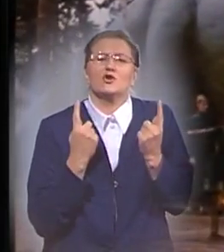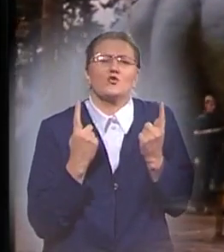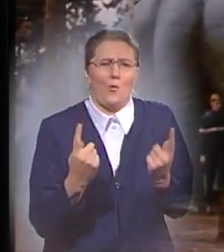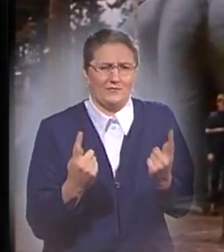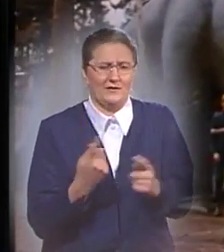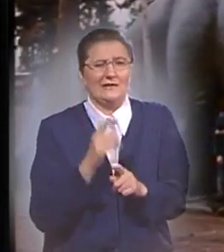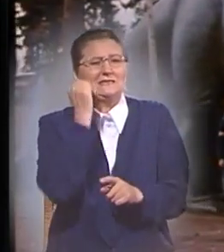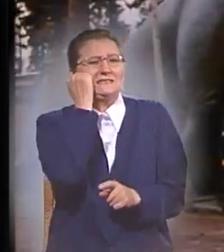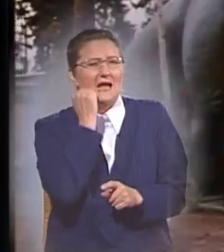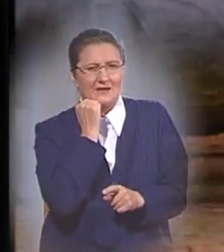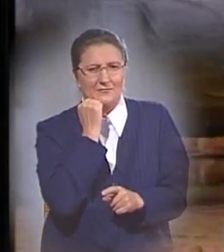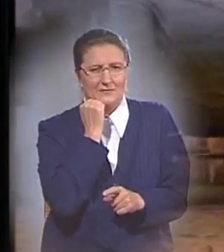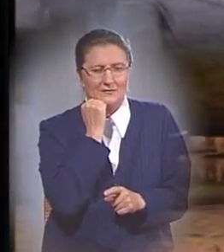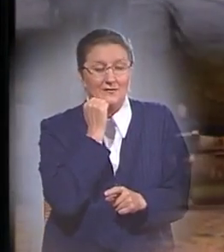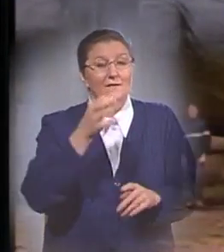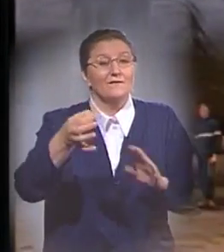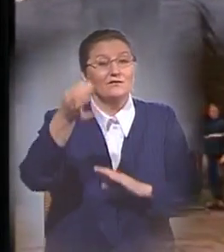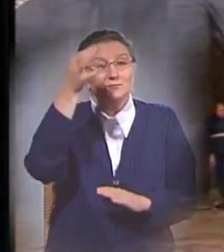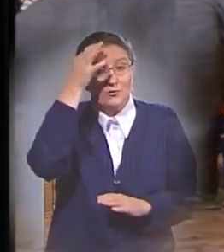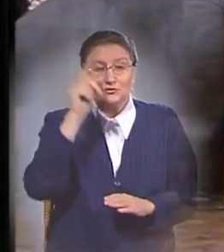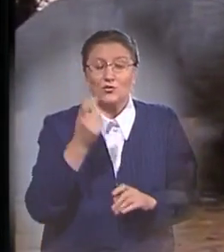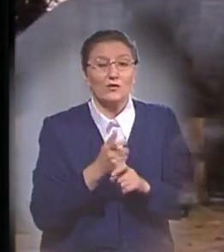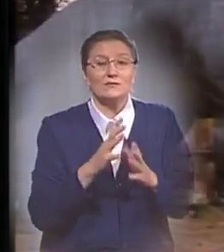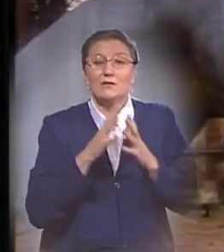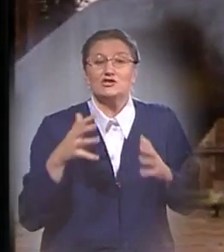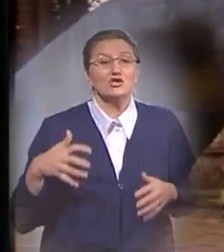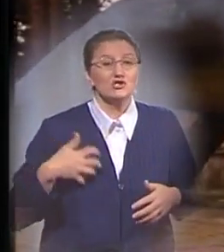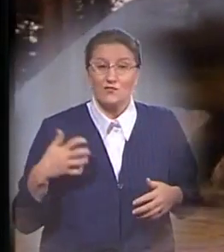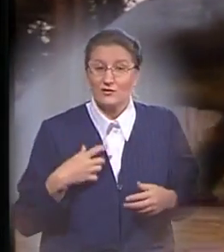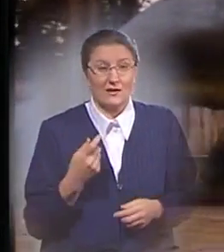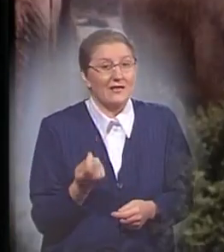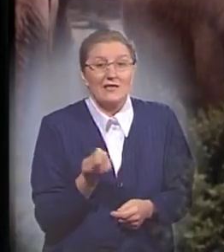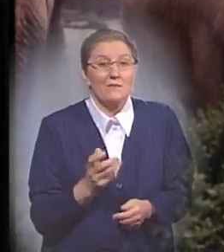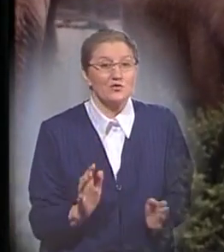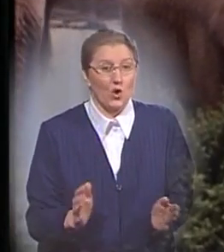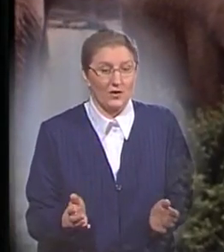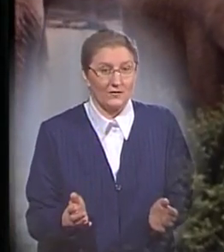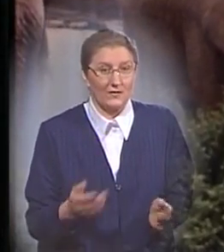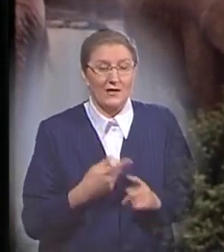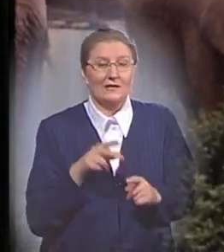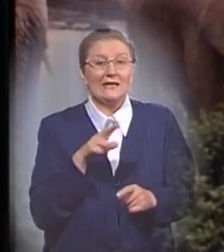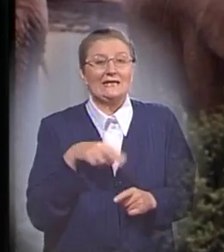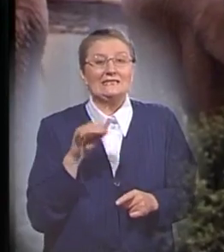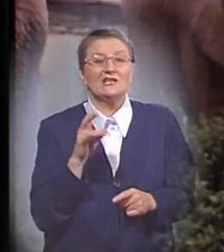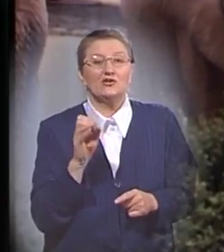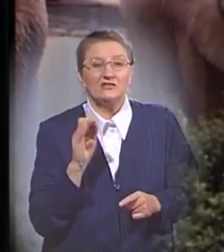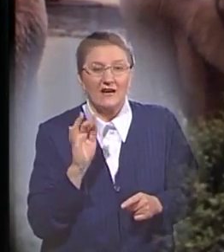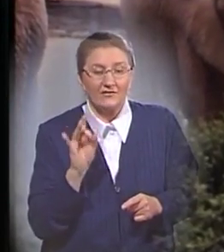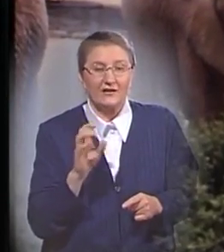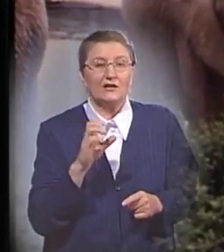старыми. Вспомните, что очень больших животных немного. Это динозавр, слон. Они